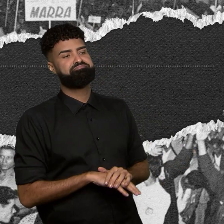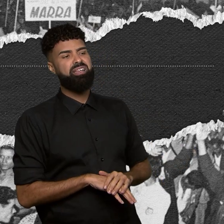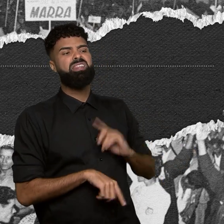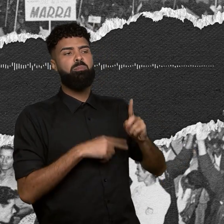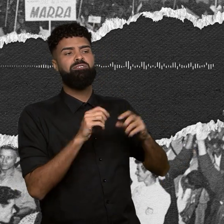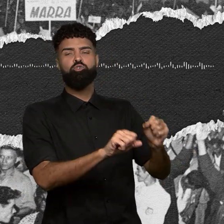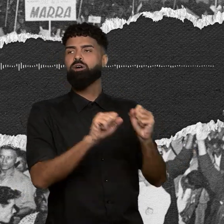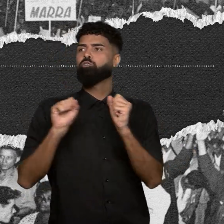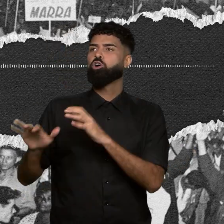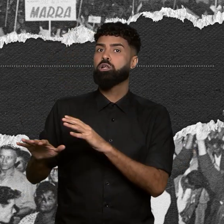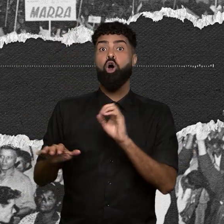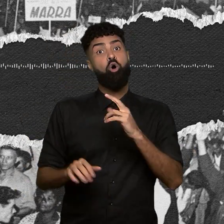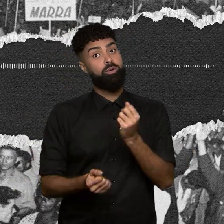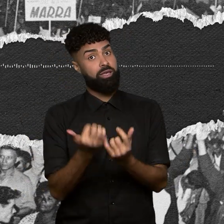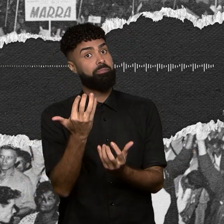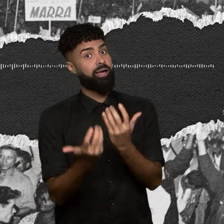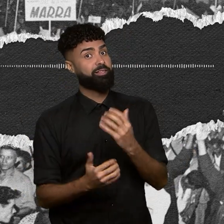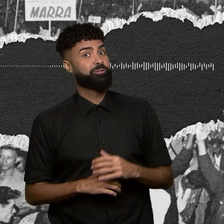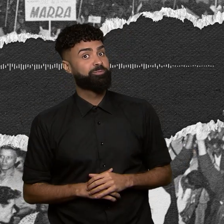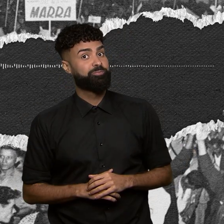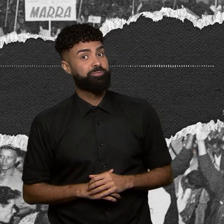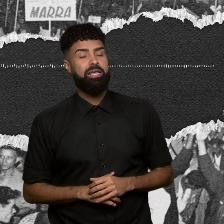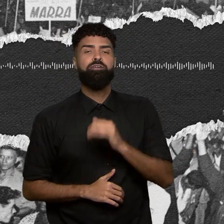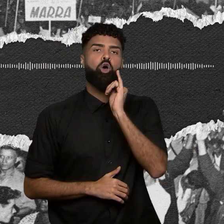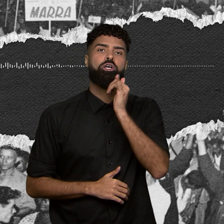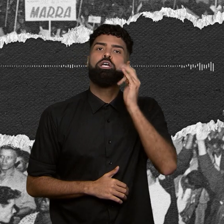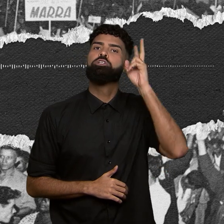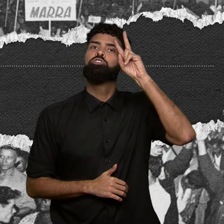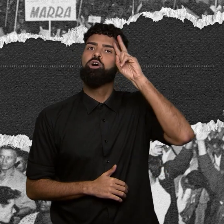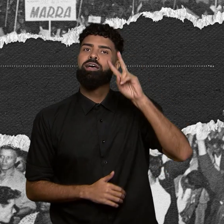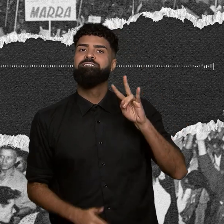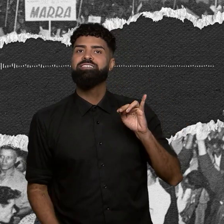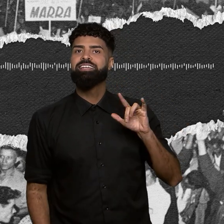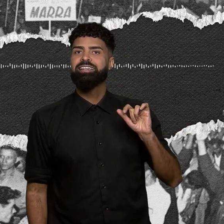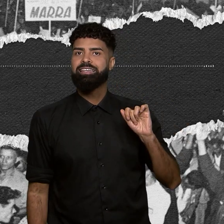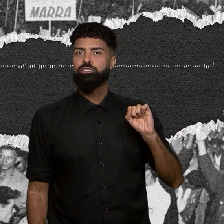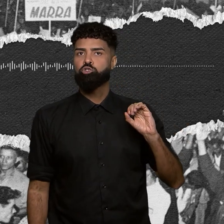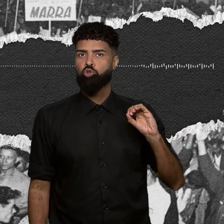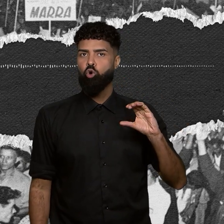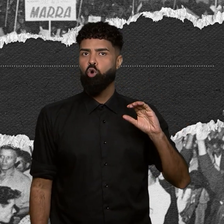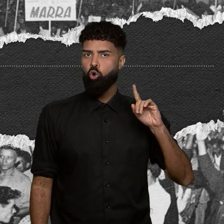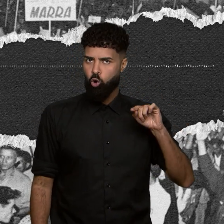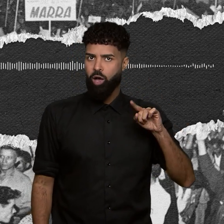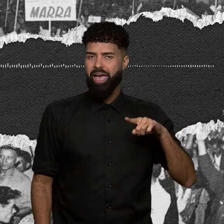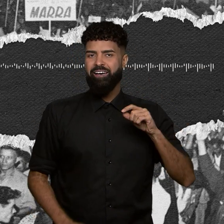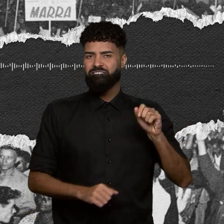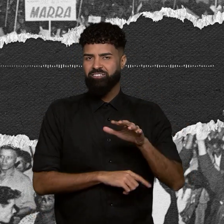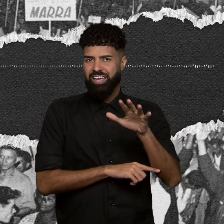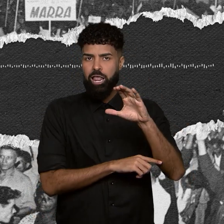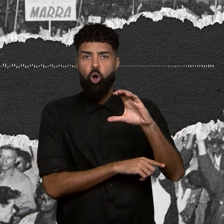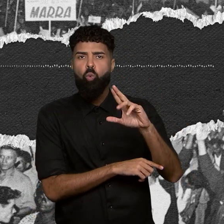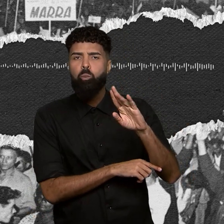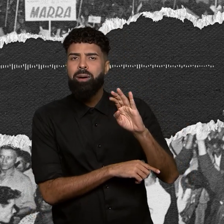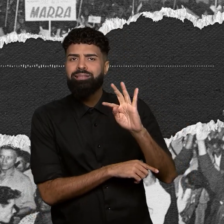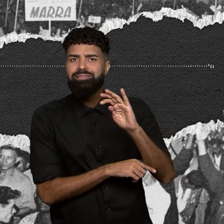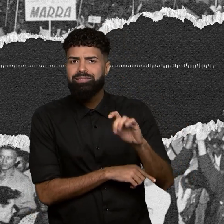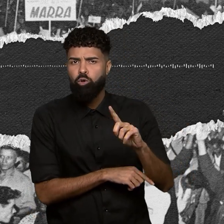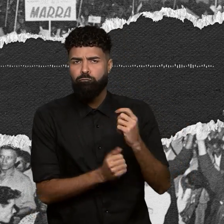ou queimadas. Vamos contar a história de Vila Socorro, a favela em Cubatão, incendiada no último ano do governo